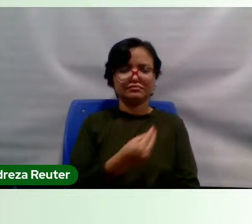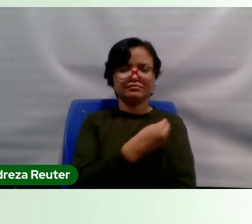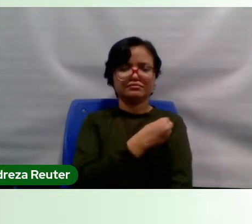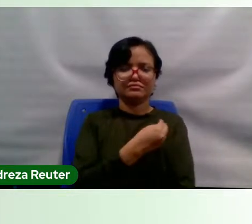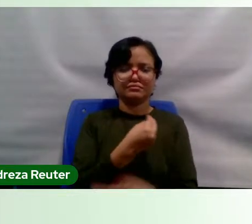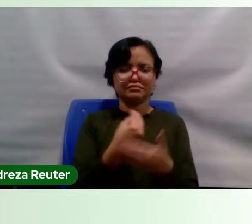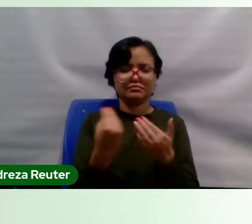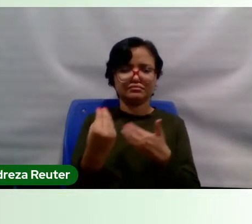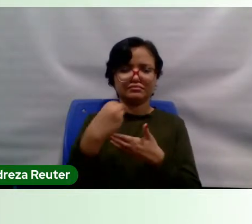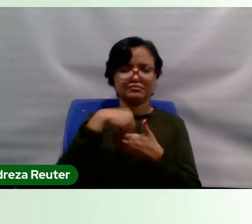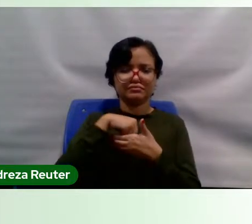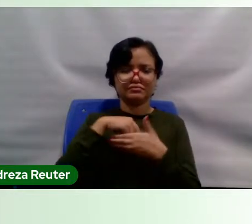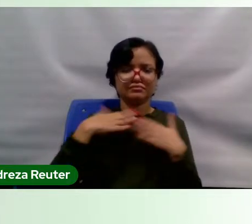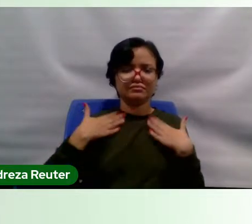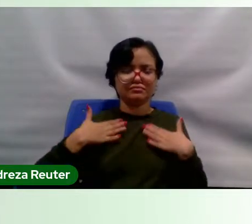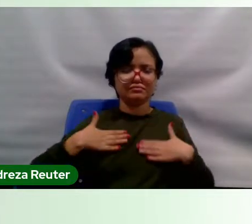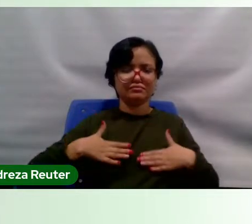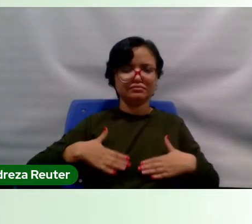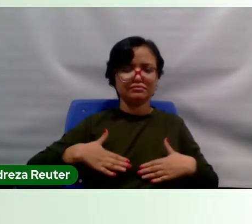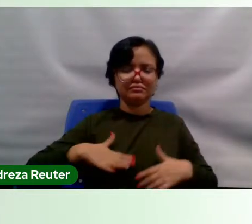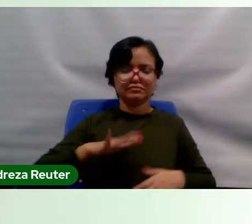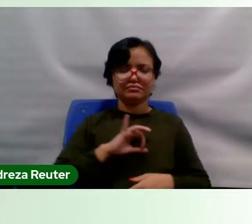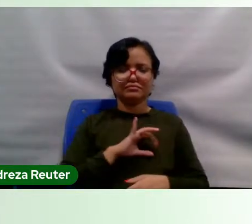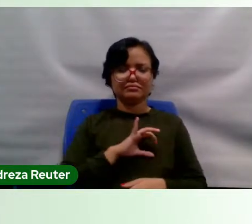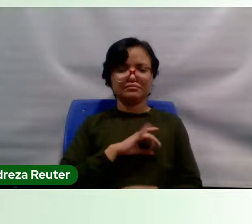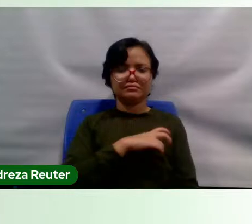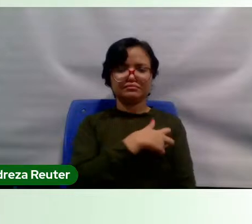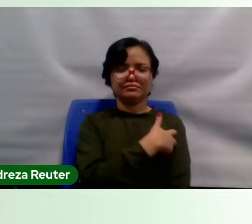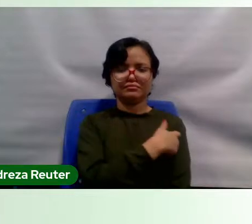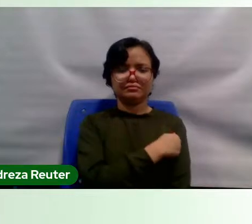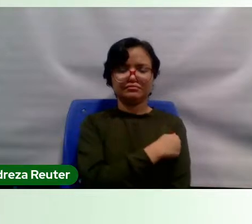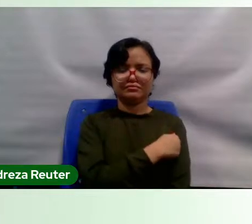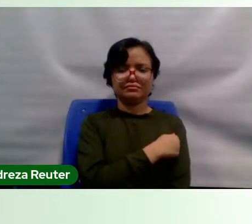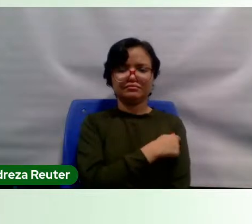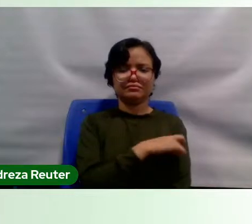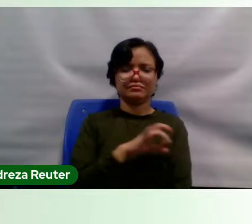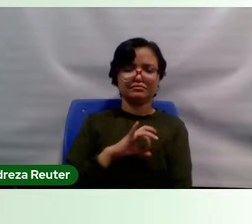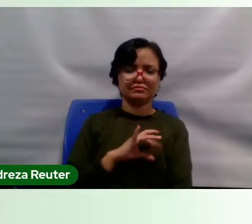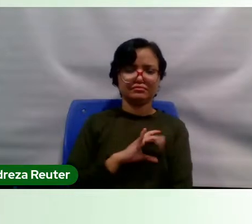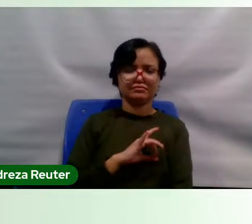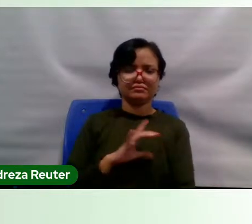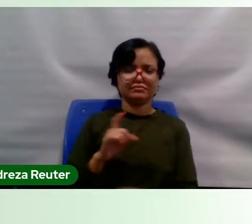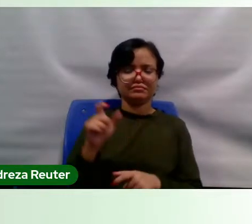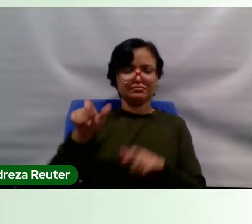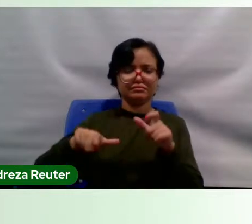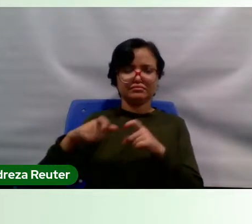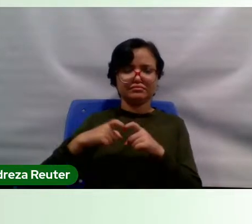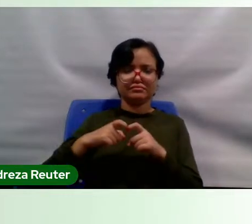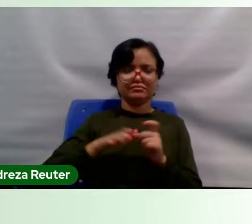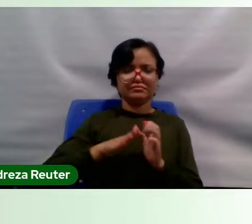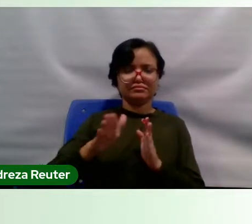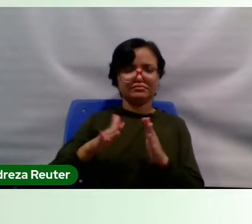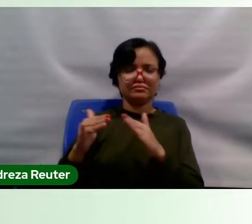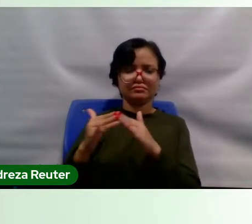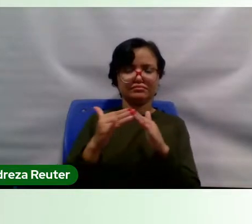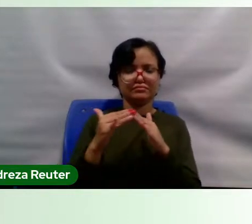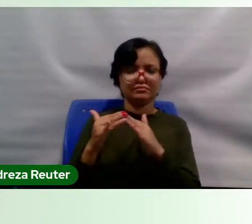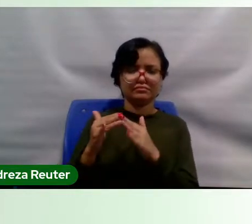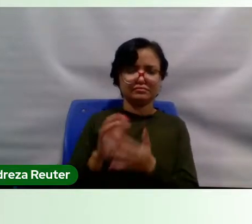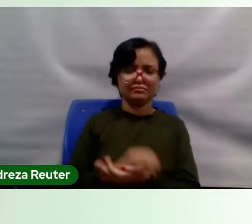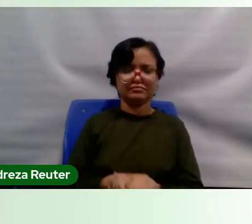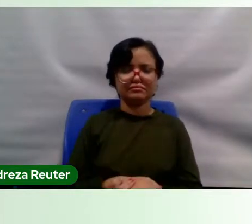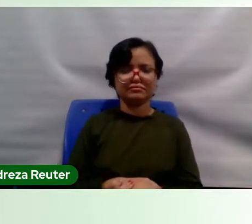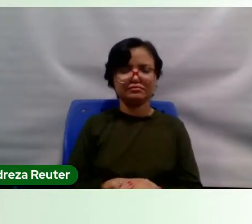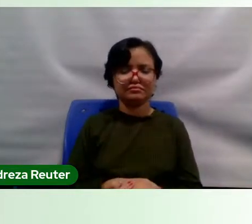daquela vacina, daqueles médicos que adentravam na sua casa e quase que lhe obrigavam